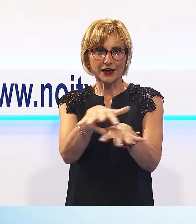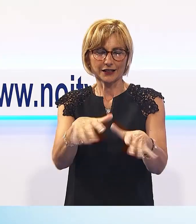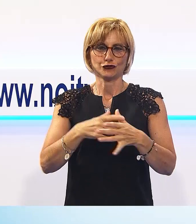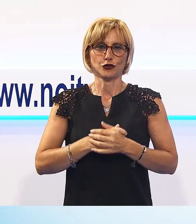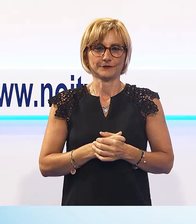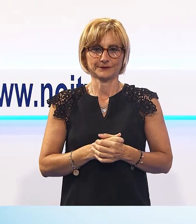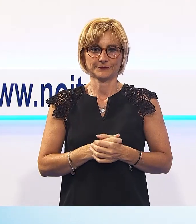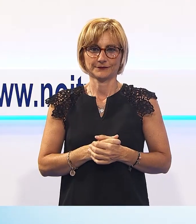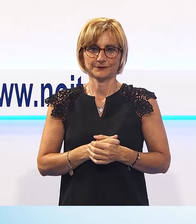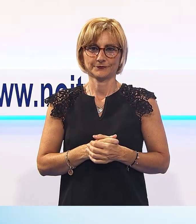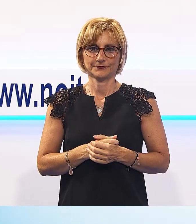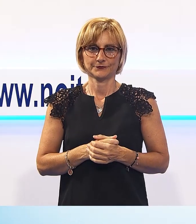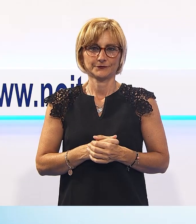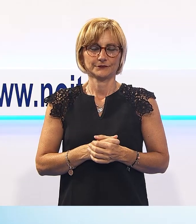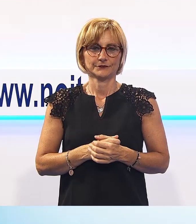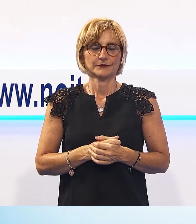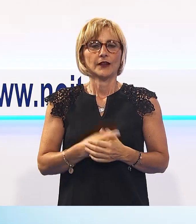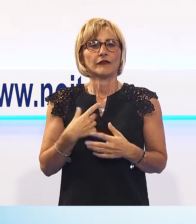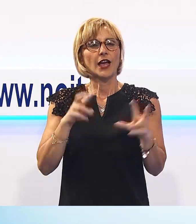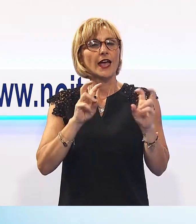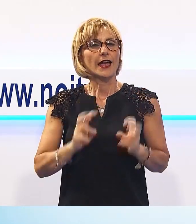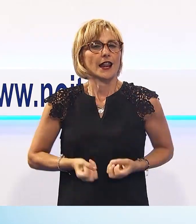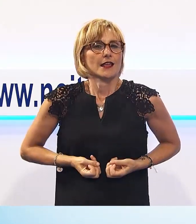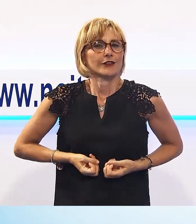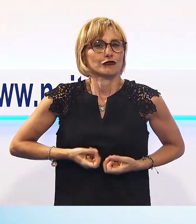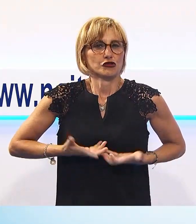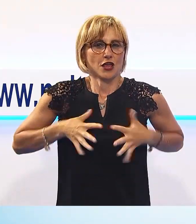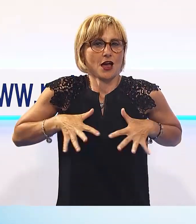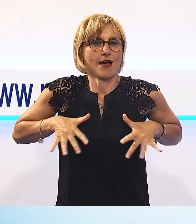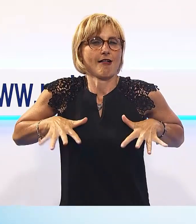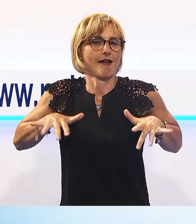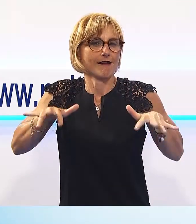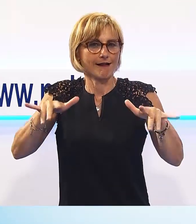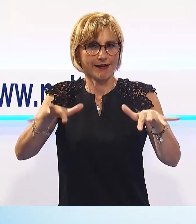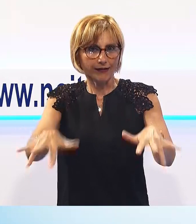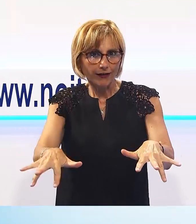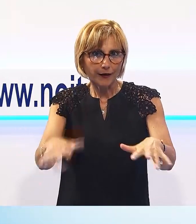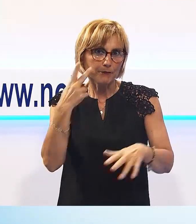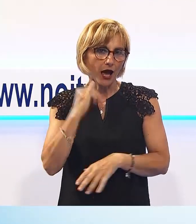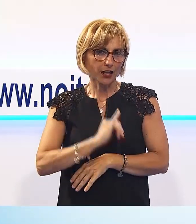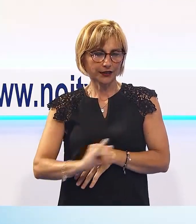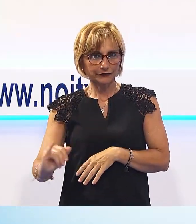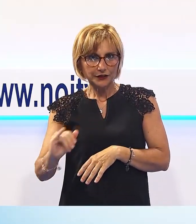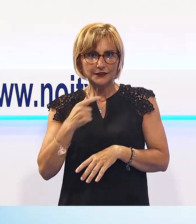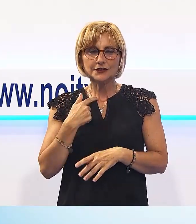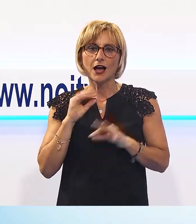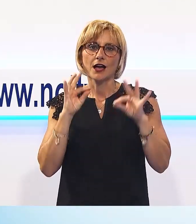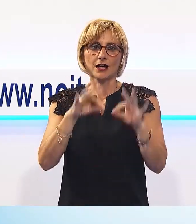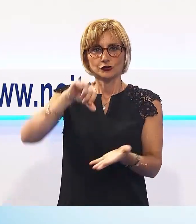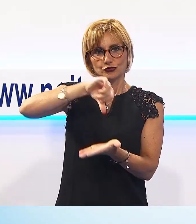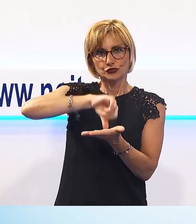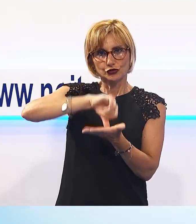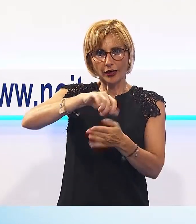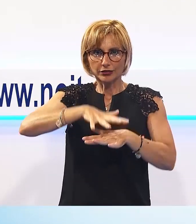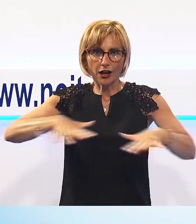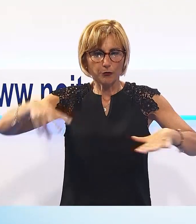Un'energia senza fine, quella sprigionata da Lorenzo Cherubini una volta arrivato sul palco centrale, dopo un pomeriggio ricchissimo di esibizioni